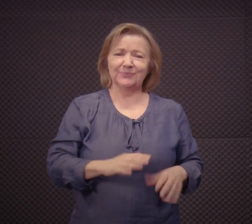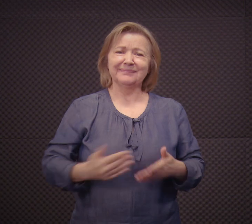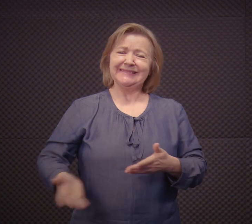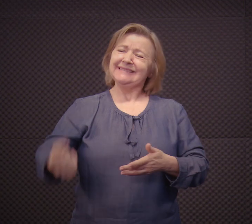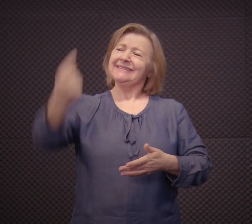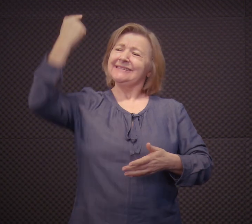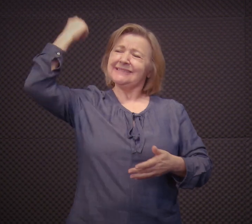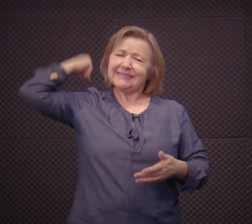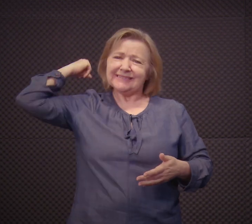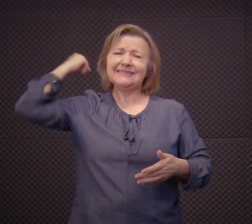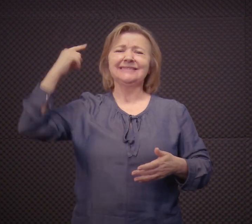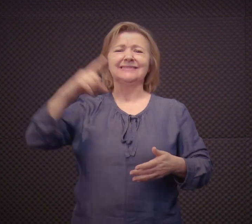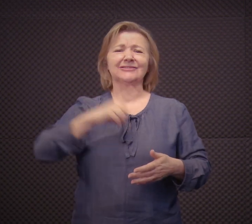surdos aqui no Brasil.